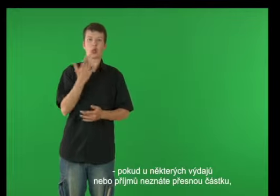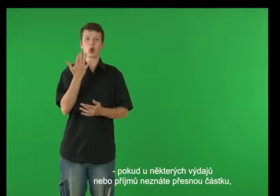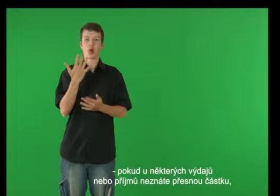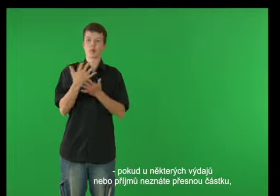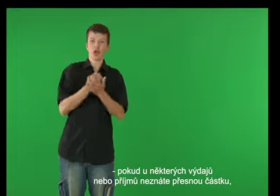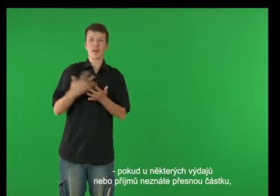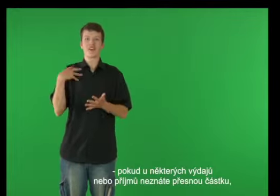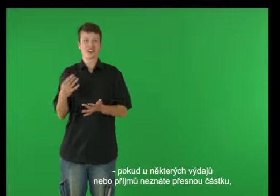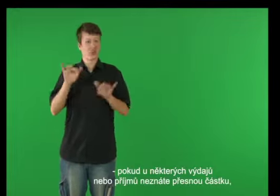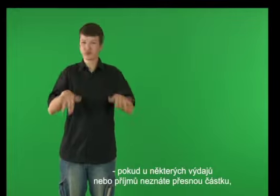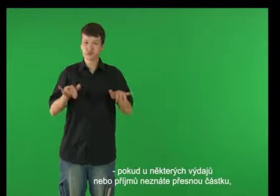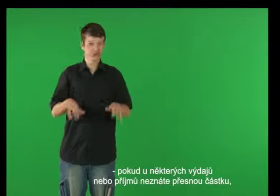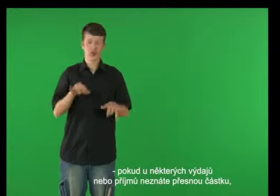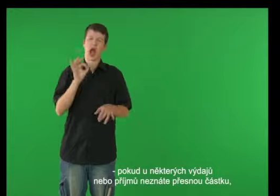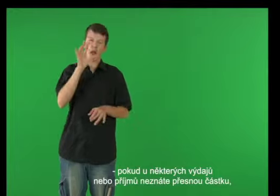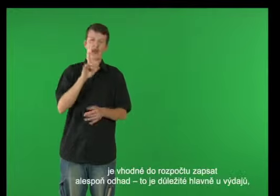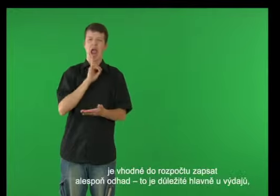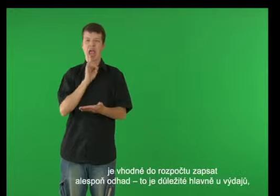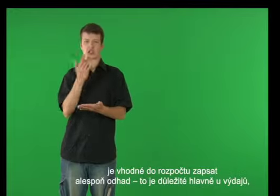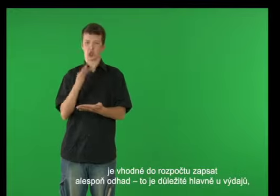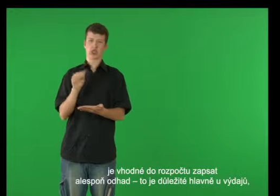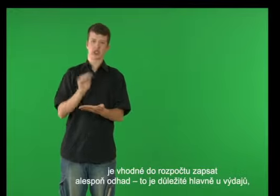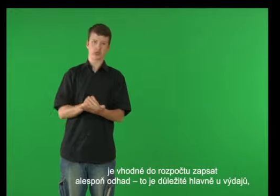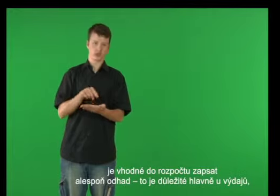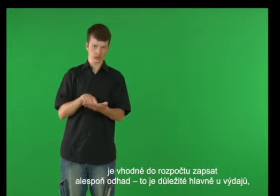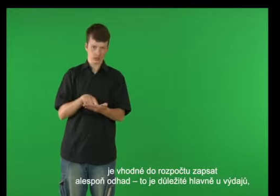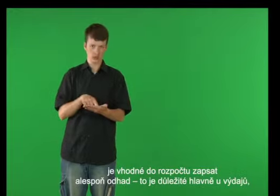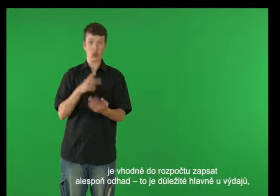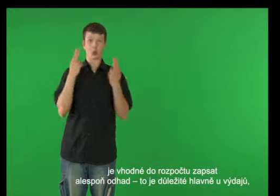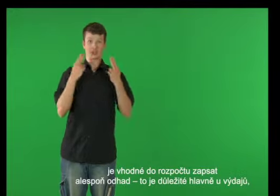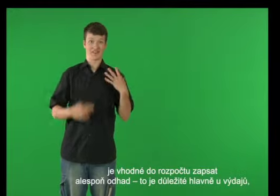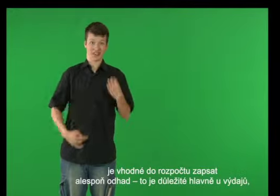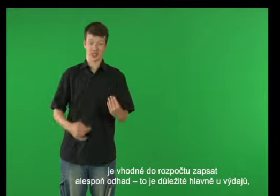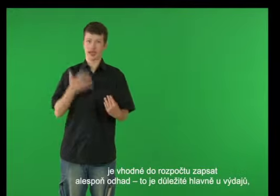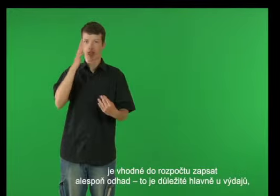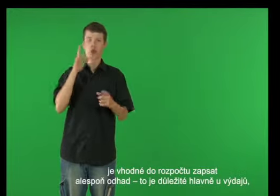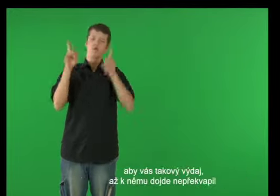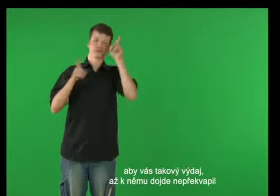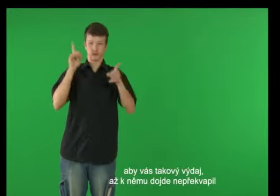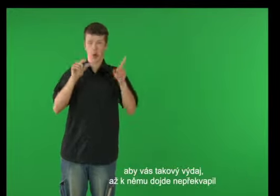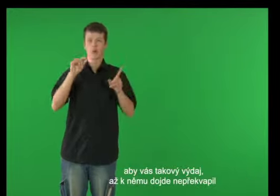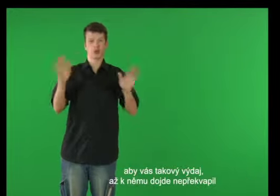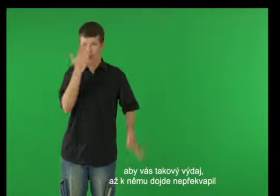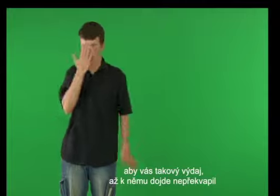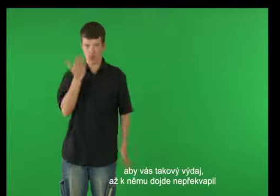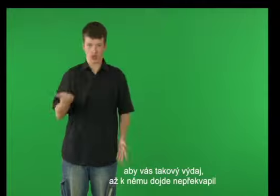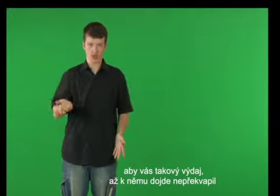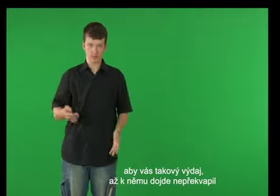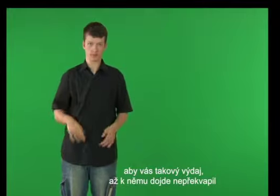Pokud u některých výdajů nebo příjmů neznáte přesnou částku, je vhodné do rozpočtu zapsat alespoň odhad. To je důležité hlavně u